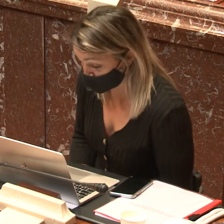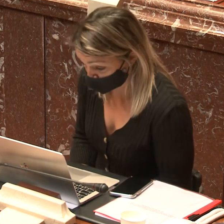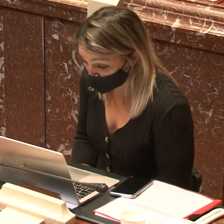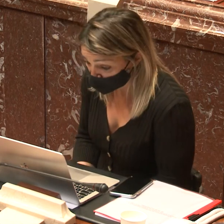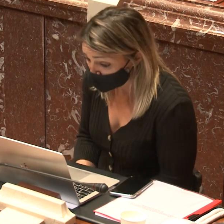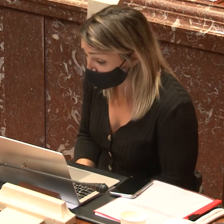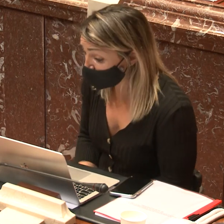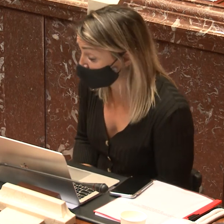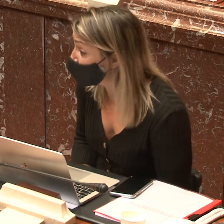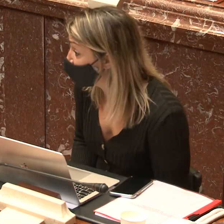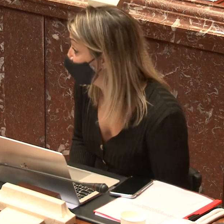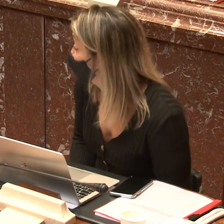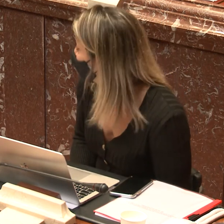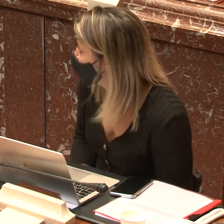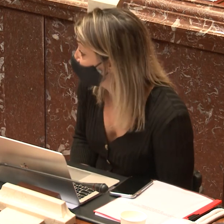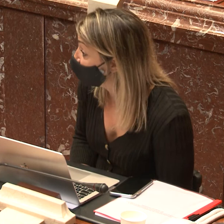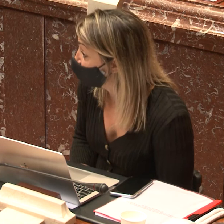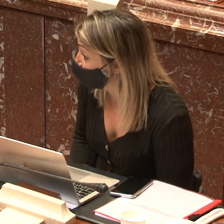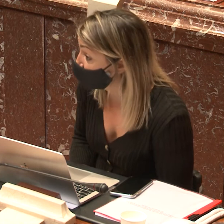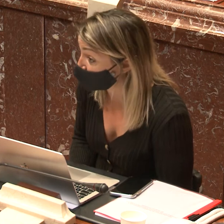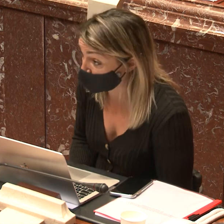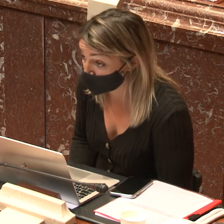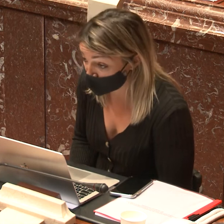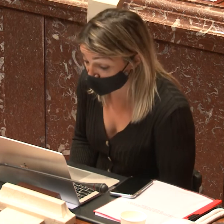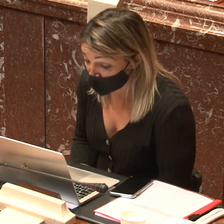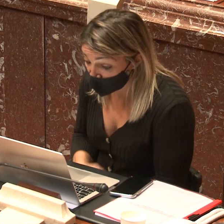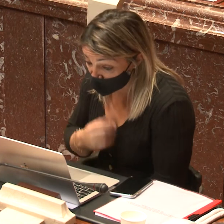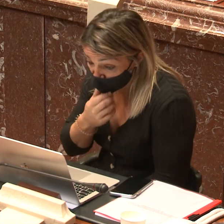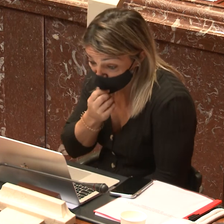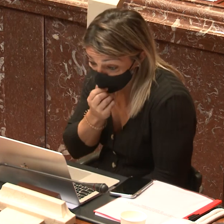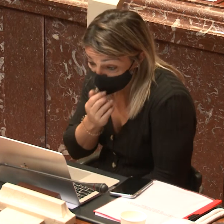género. Además, también reivindicábamos al Gobierno Nacional